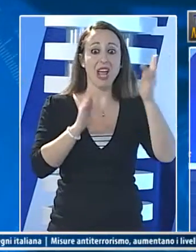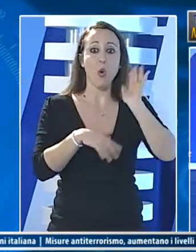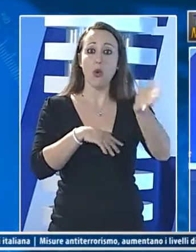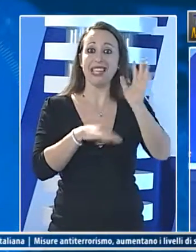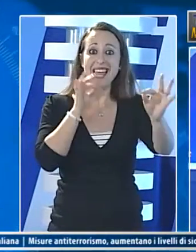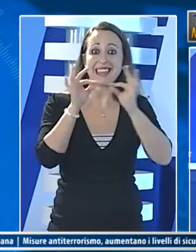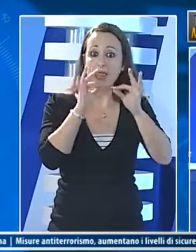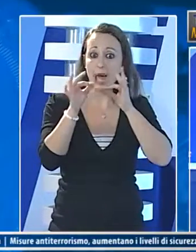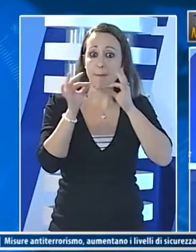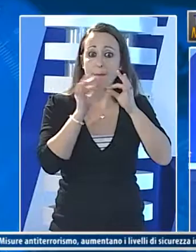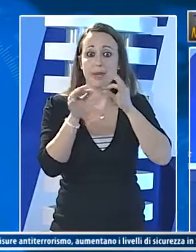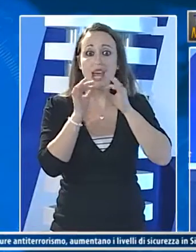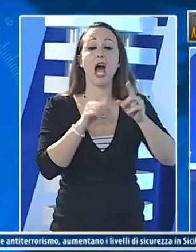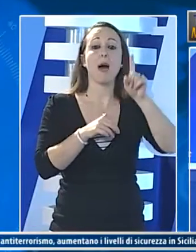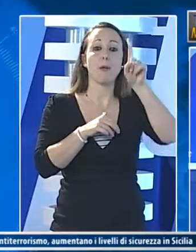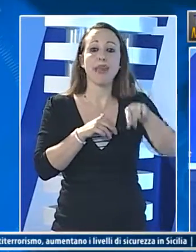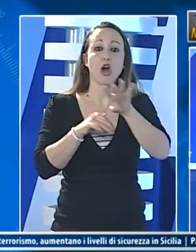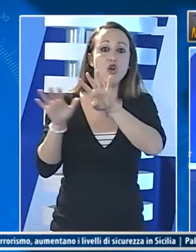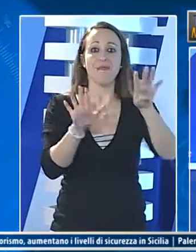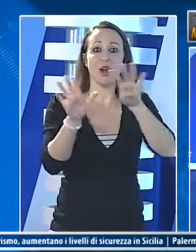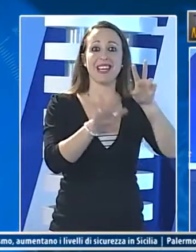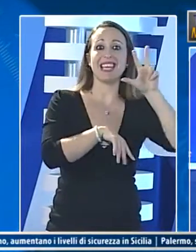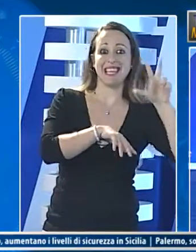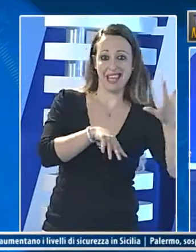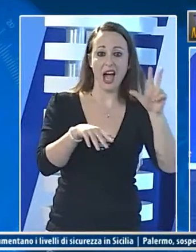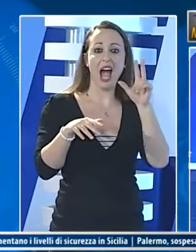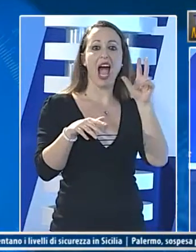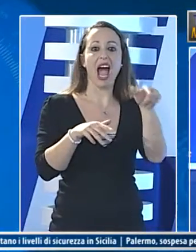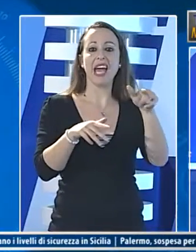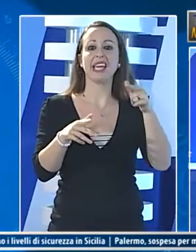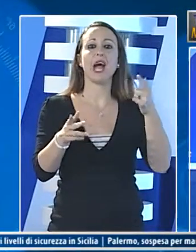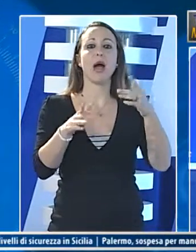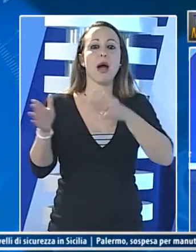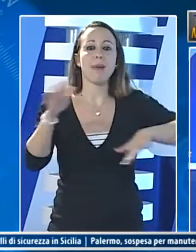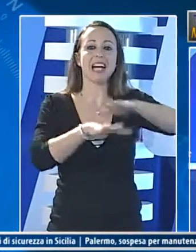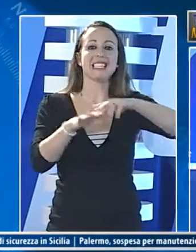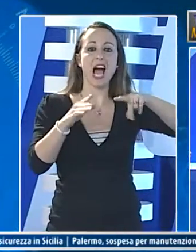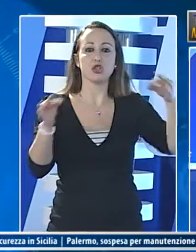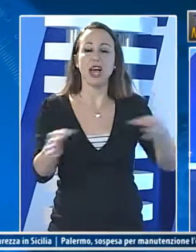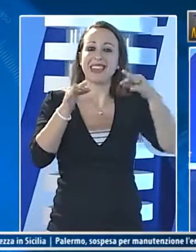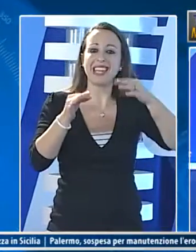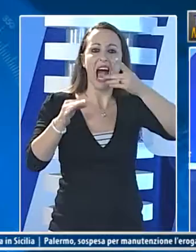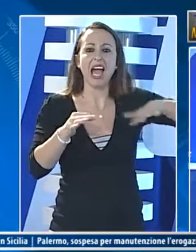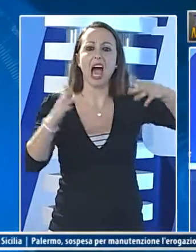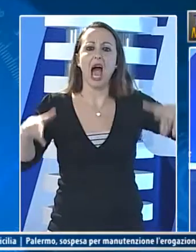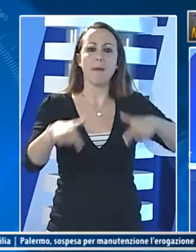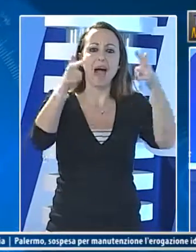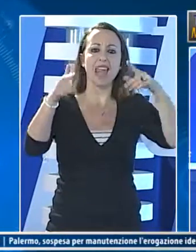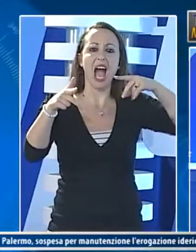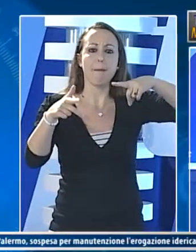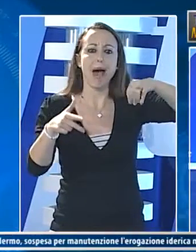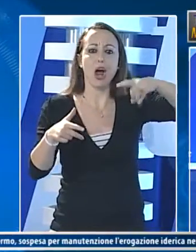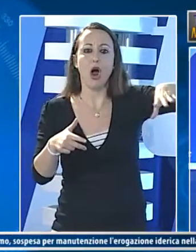palermitano ucciso dalla mafia il 15 settembre del 93 verrà piantato nel giardino dell'area della